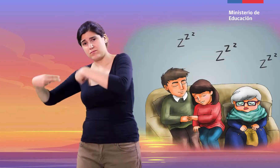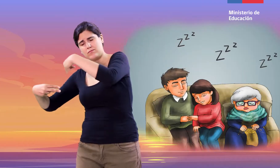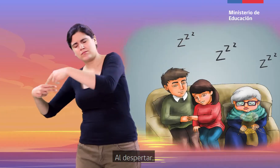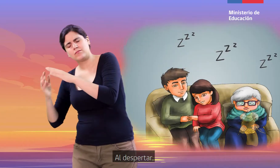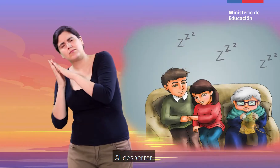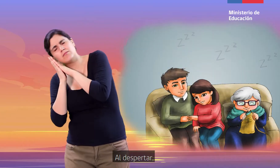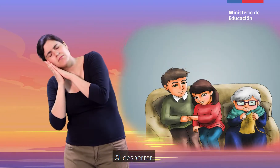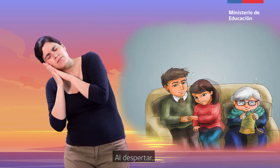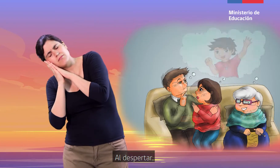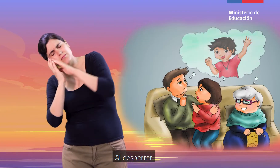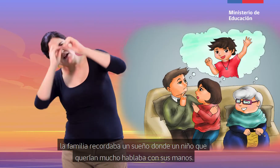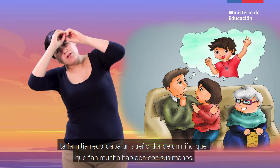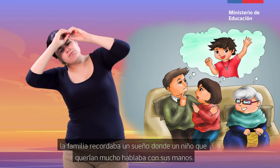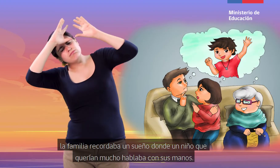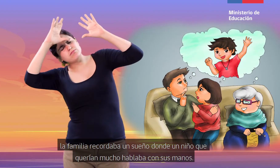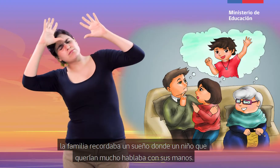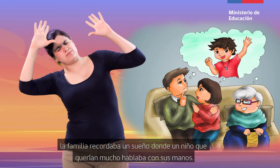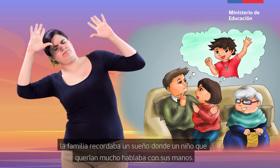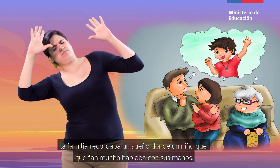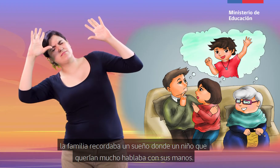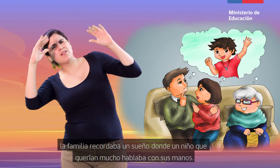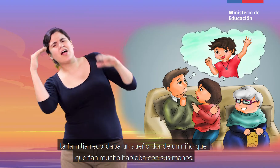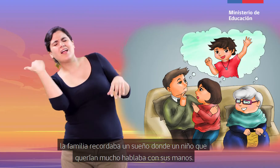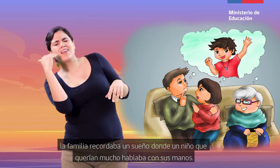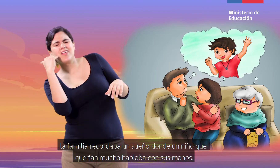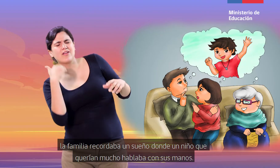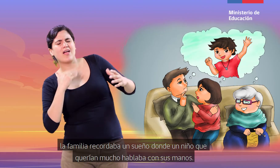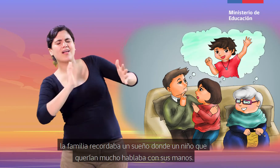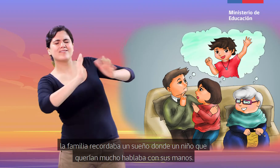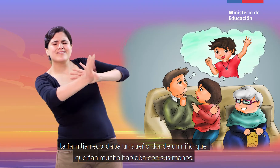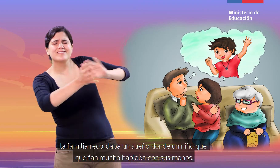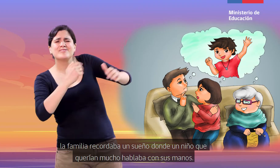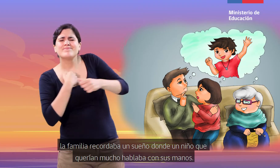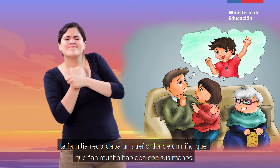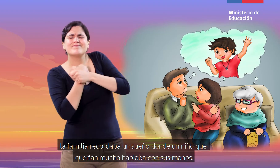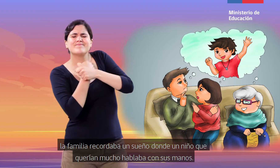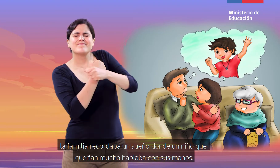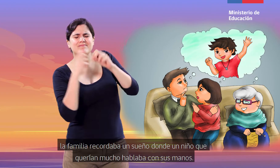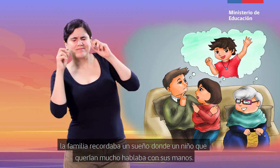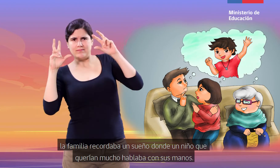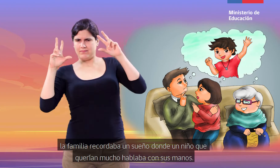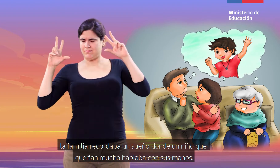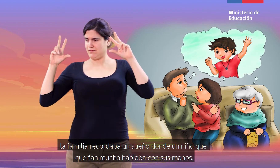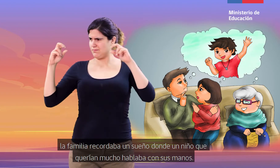Al despertar, la familia recordaba un sueño donde un niño que querían mucho hablaba con sus manos.